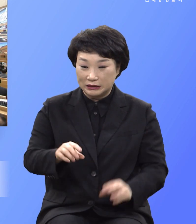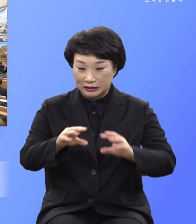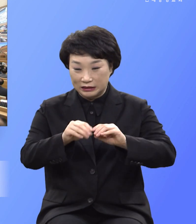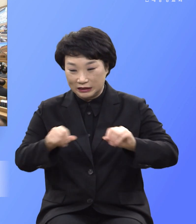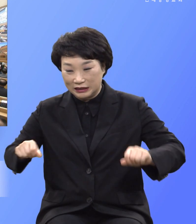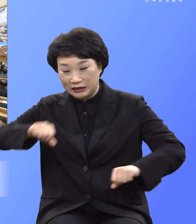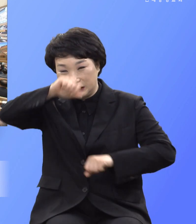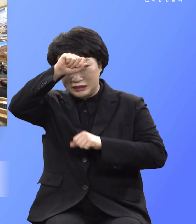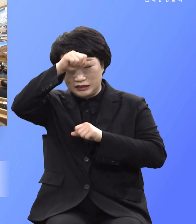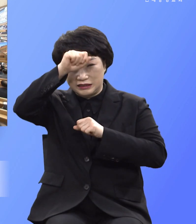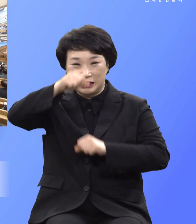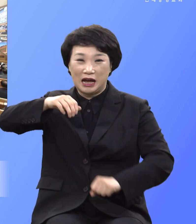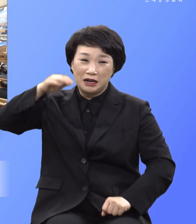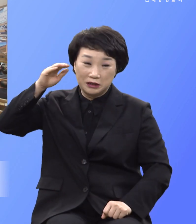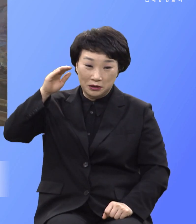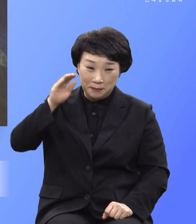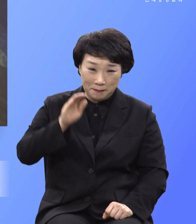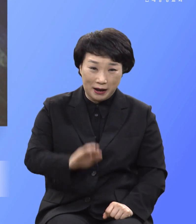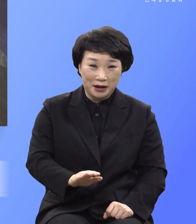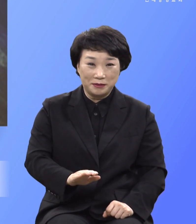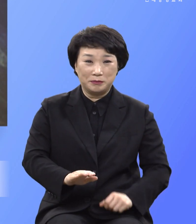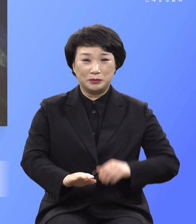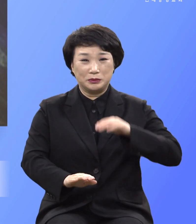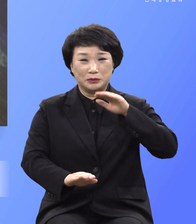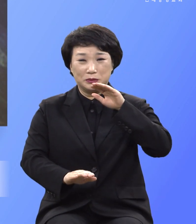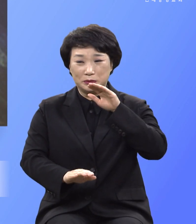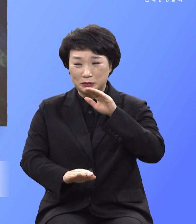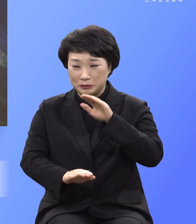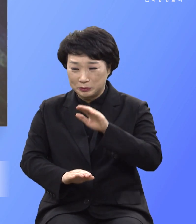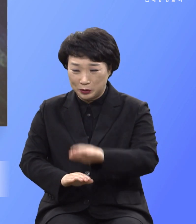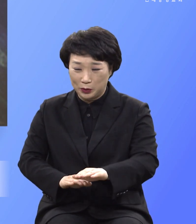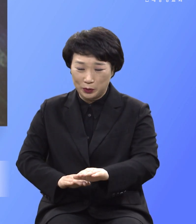우리 우리 우리 conjure 우리 우리 우리